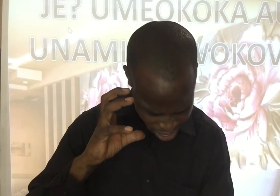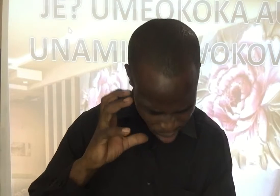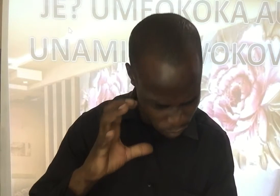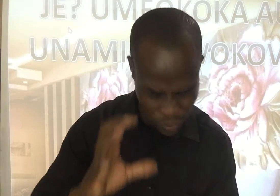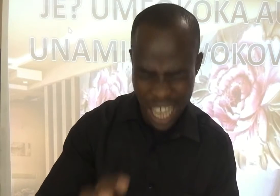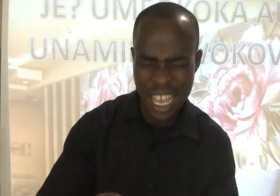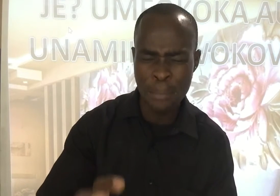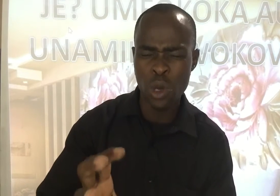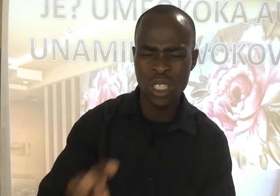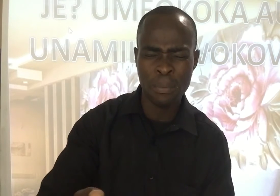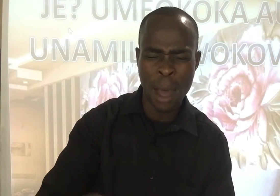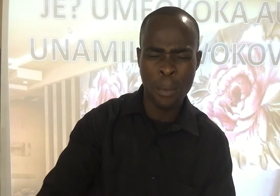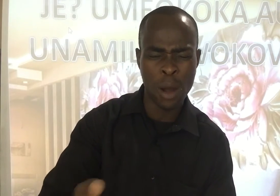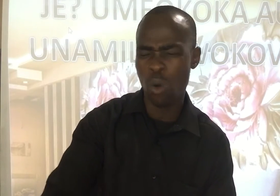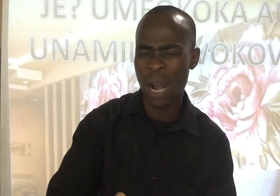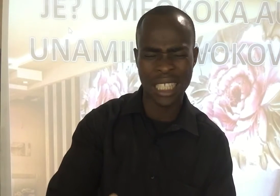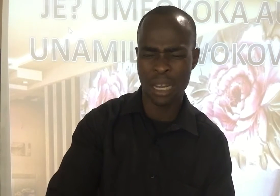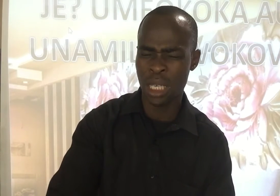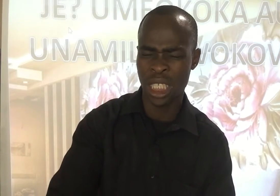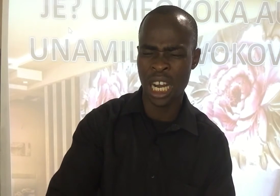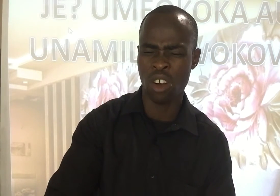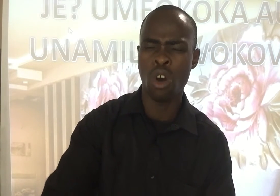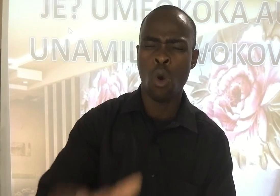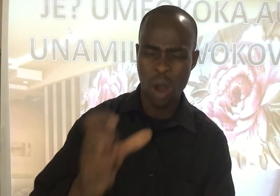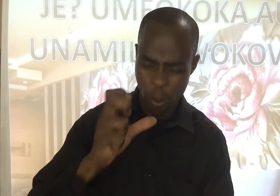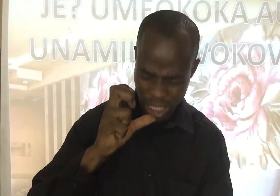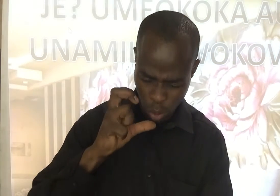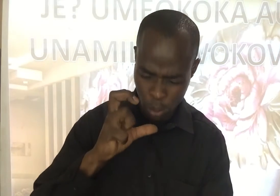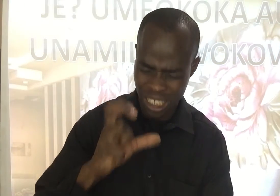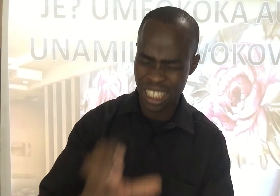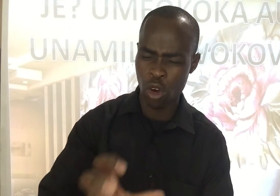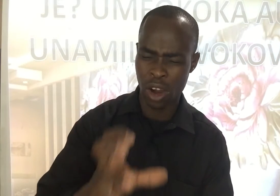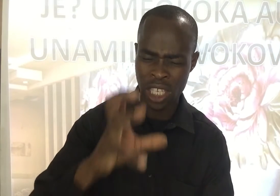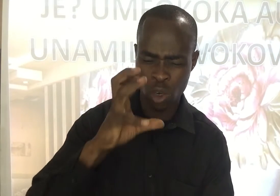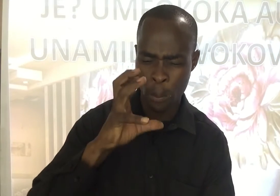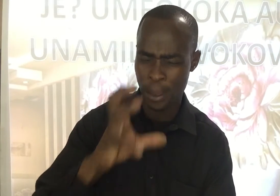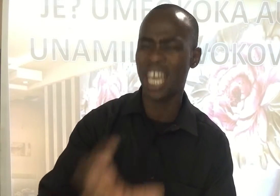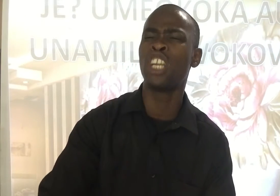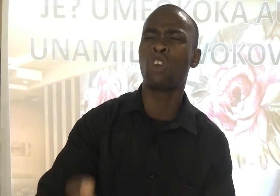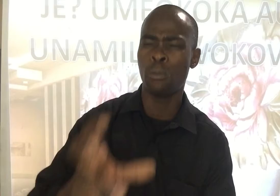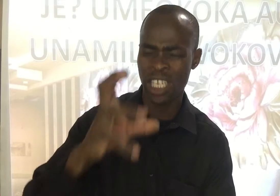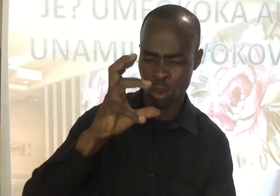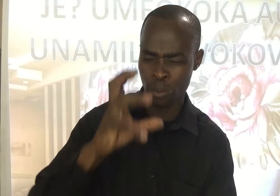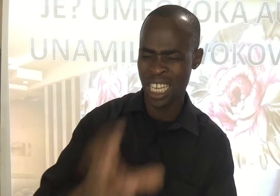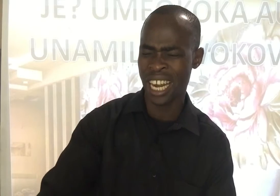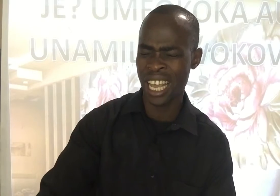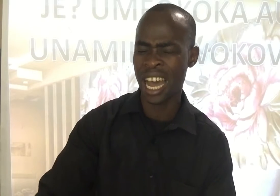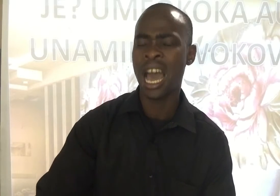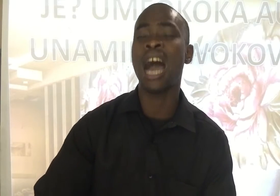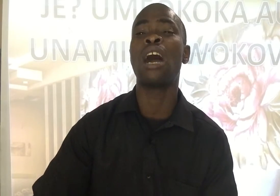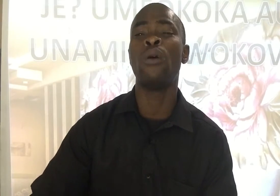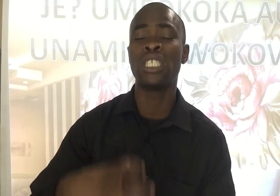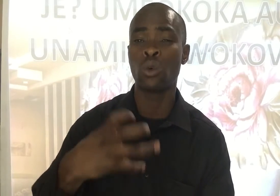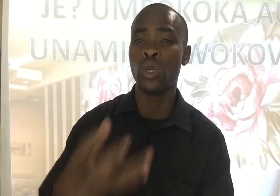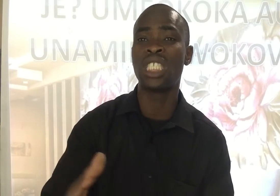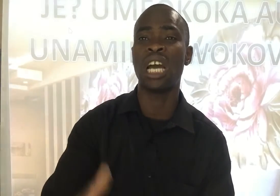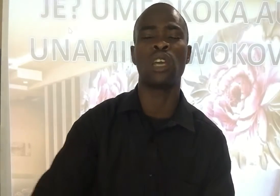linafufanya miu mambu makubwa katika maishi yako Ukaweze kumteteo, ukaweze kumpigani, ukaweze kumjaria Akaweze kuishi yake